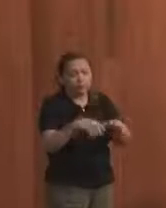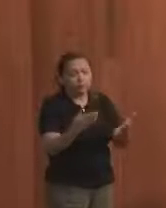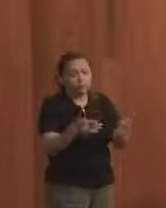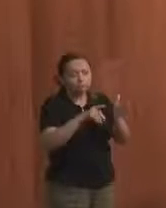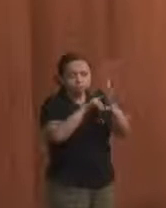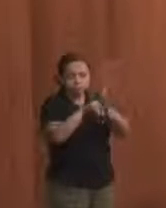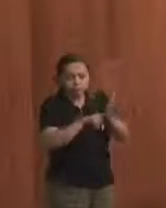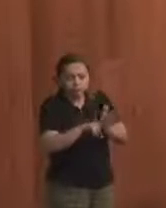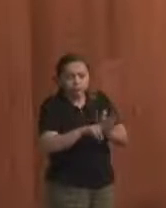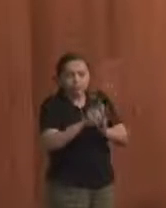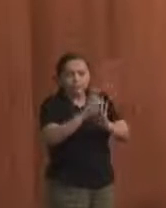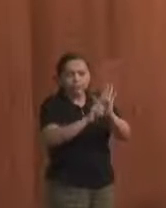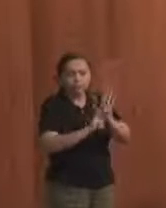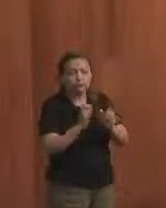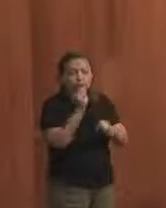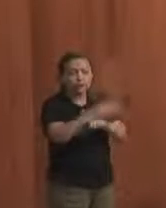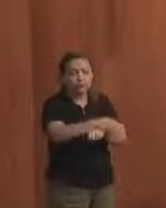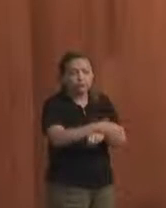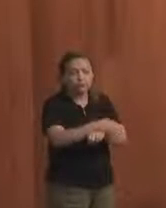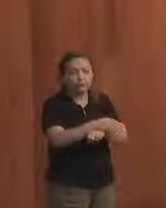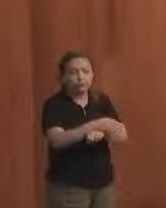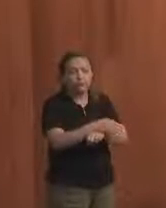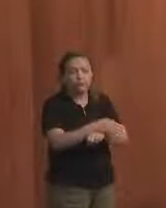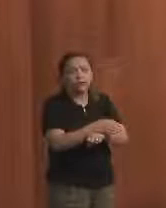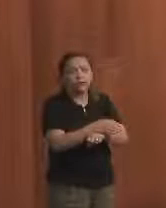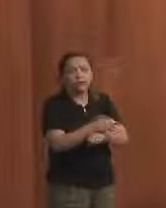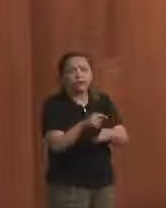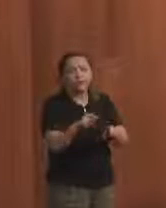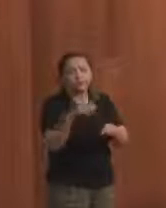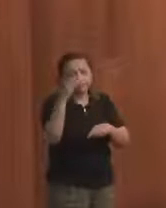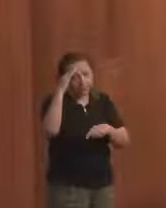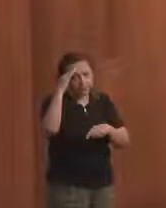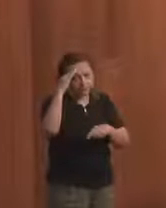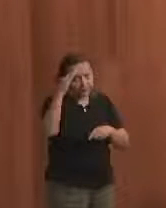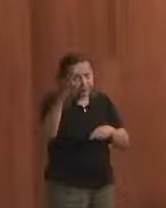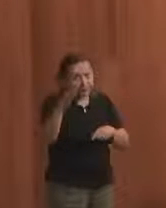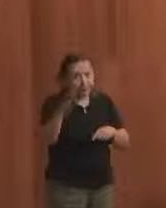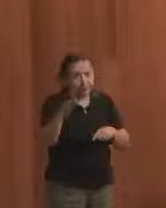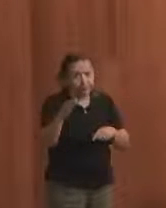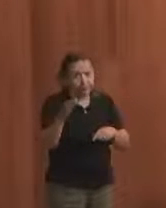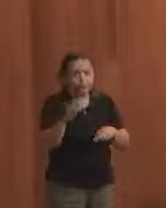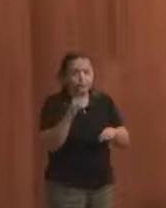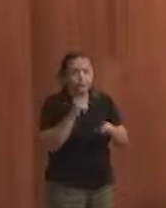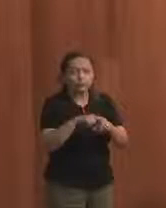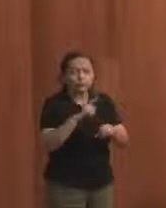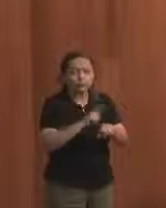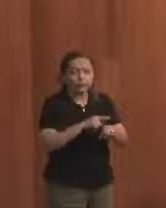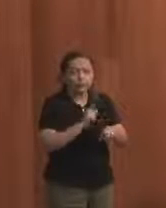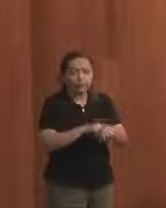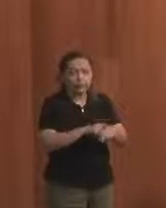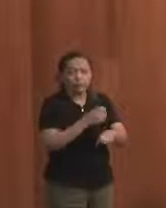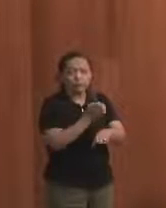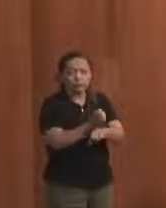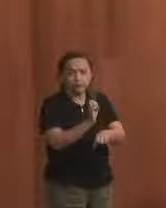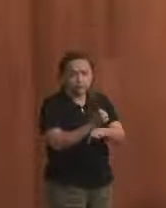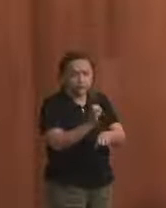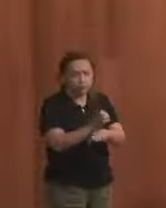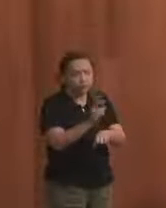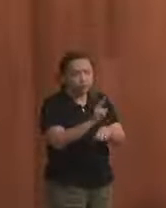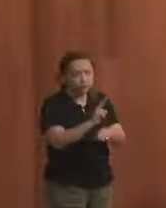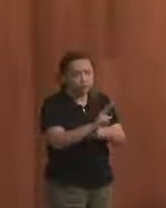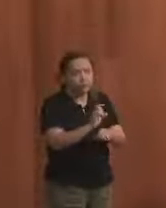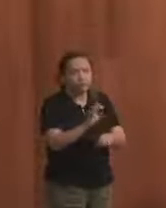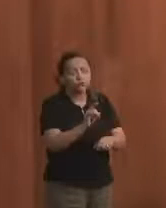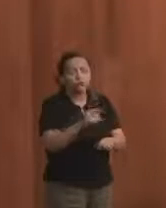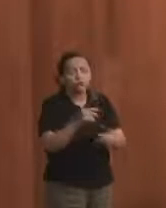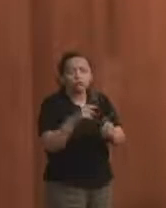verificar os critérios de ingresso na carreira, principalmente, o tempo de estado de aprovatório, que ele não seja apenas